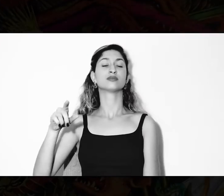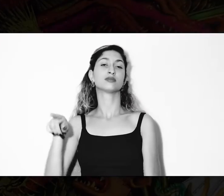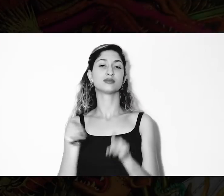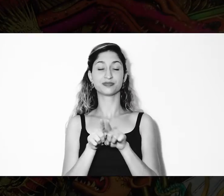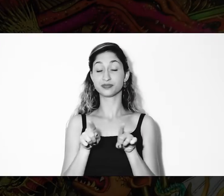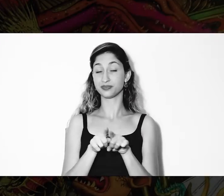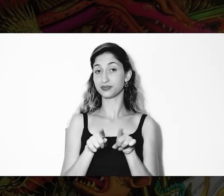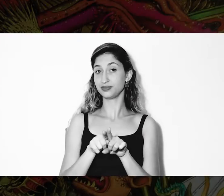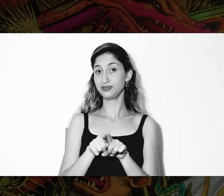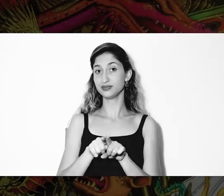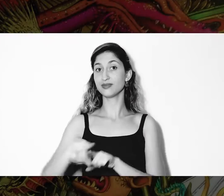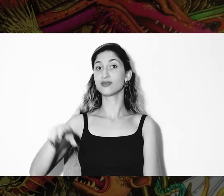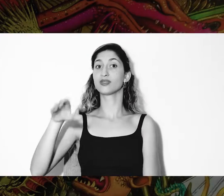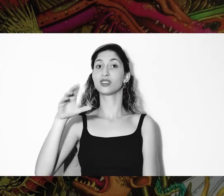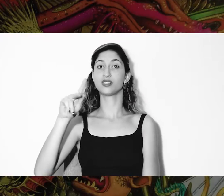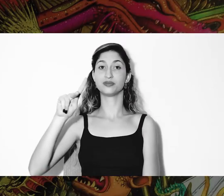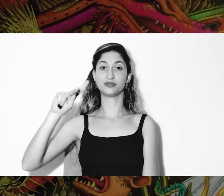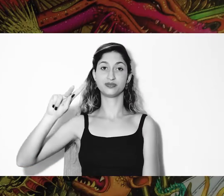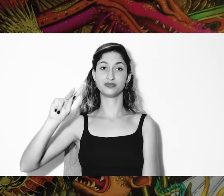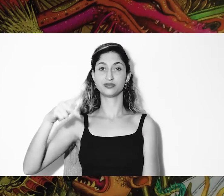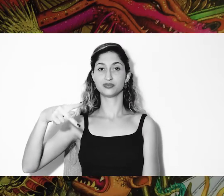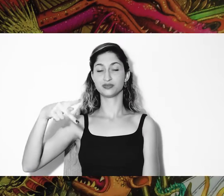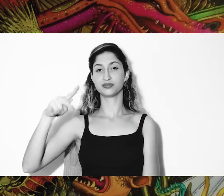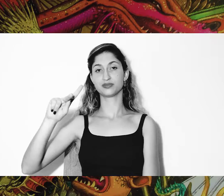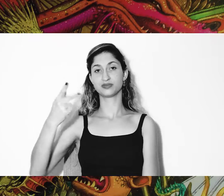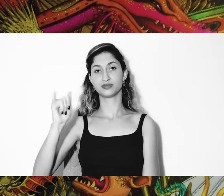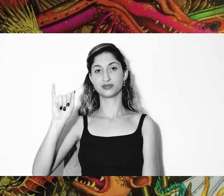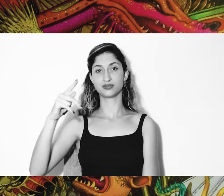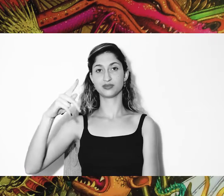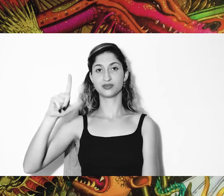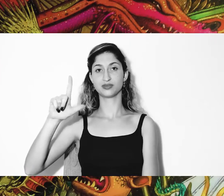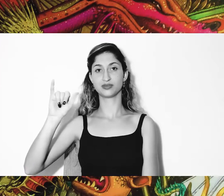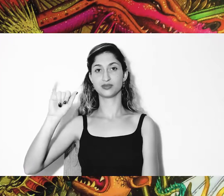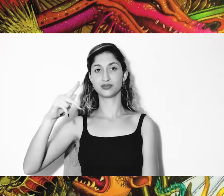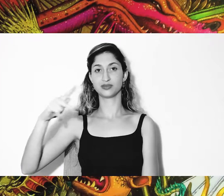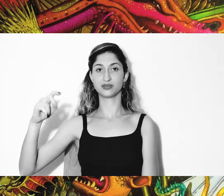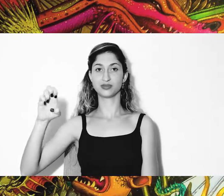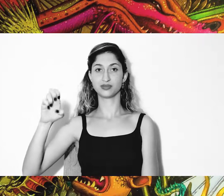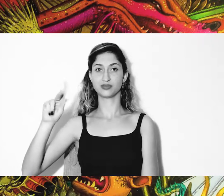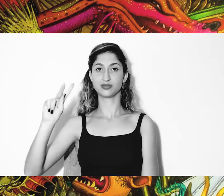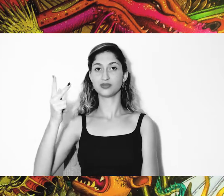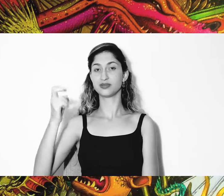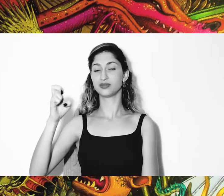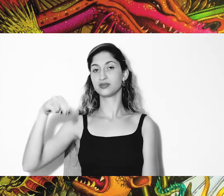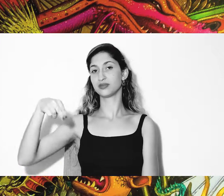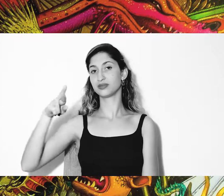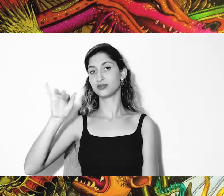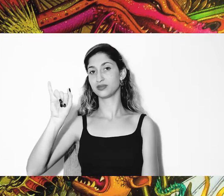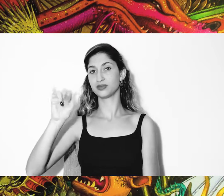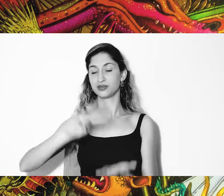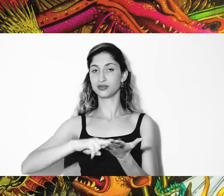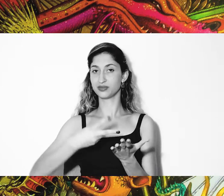Alex Cossot e Philip Henry, tradução Ligia Cademartori